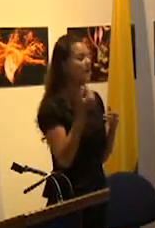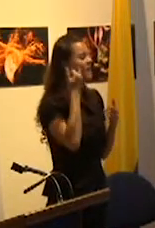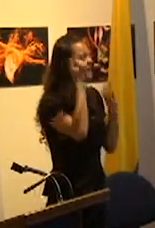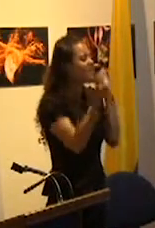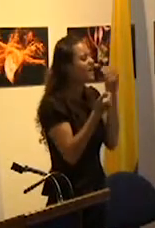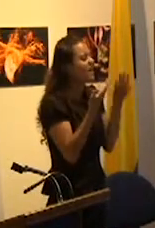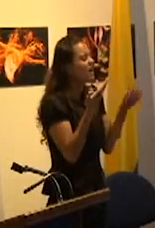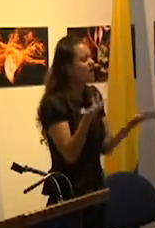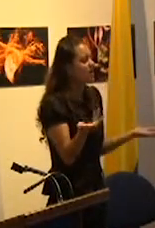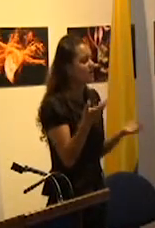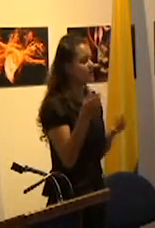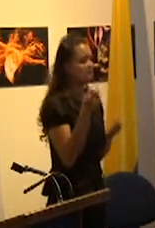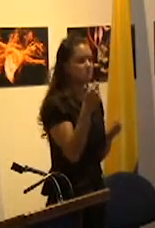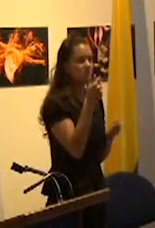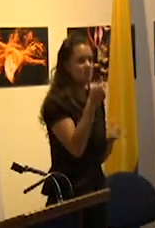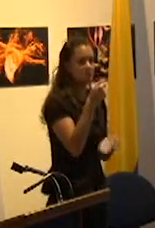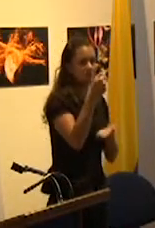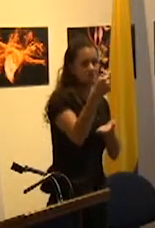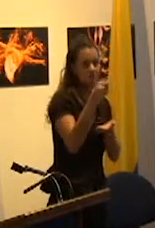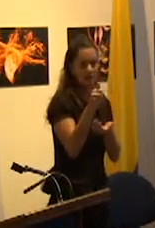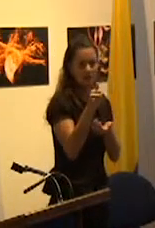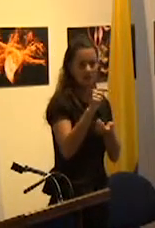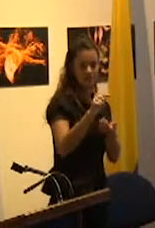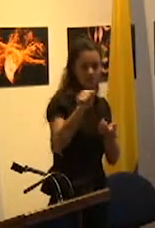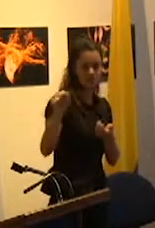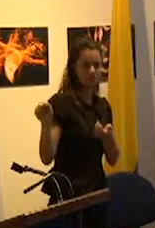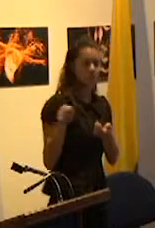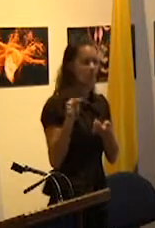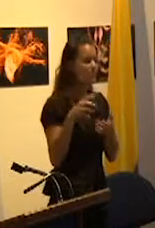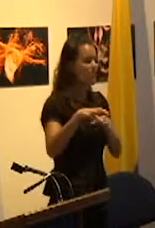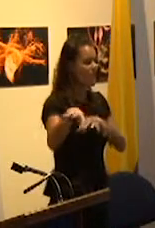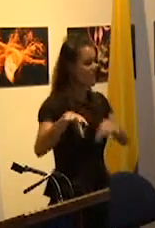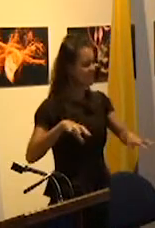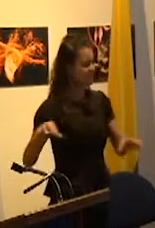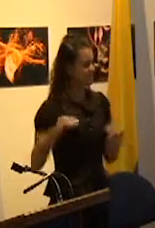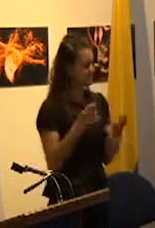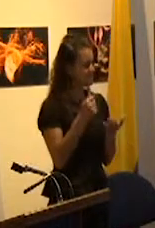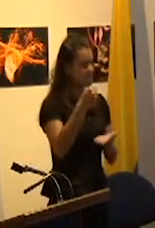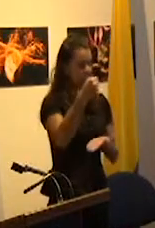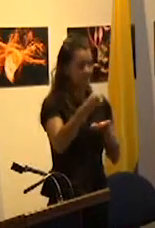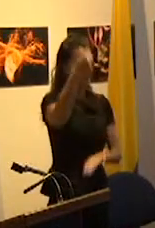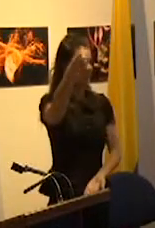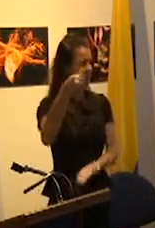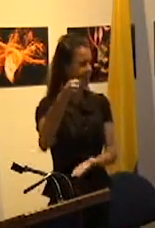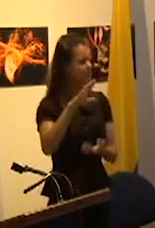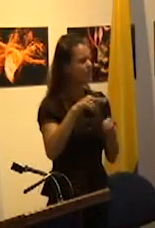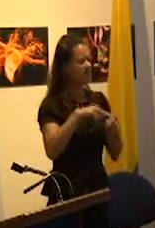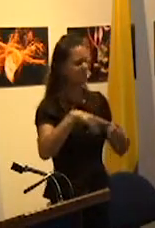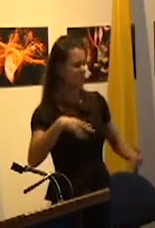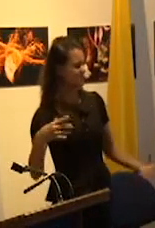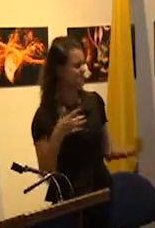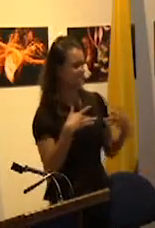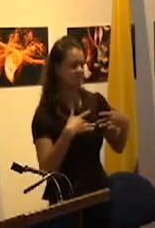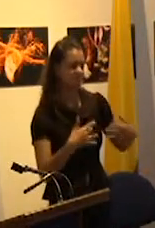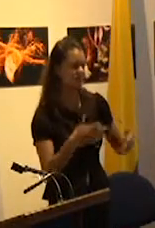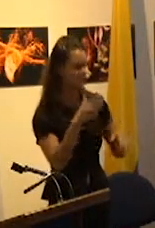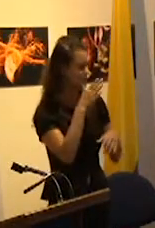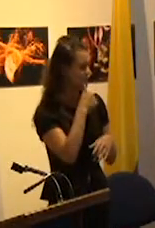valorización financiera del capital la crisis de las instituciones de solidaridad y la